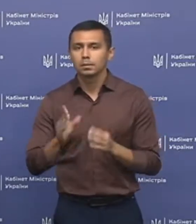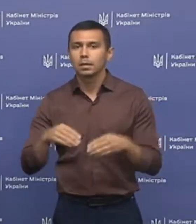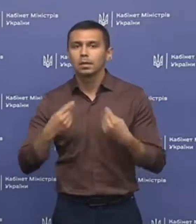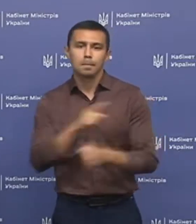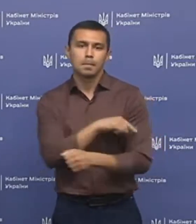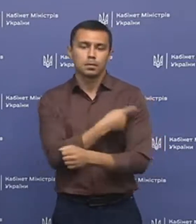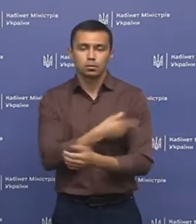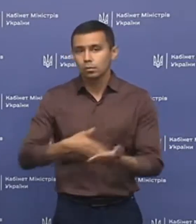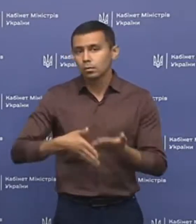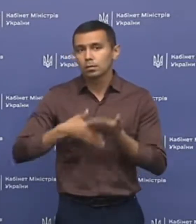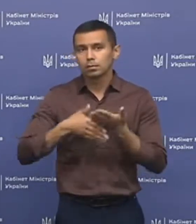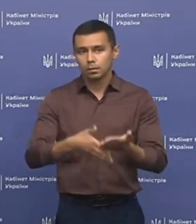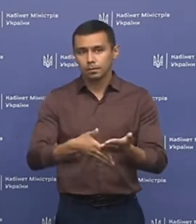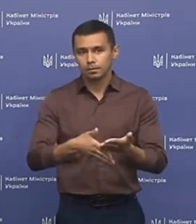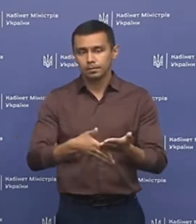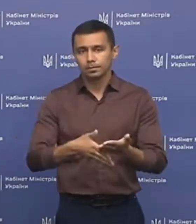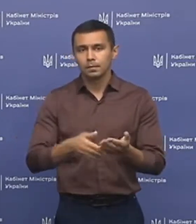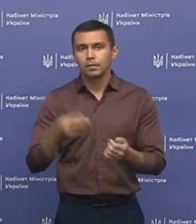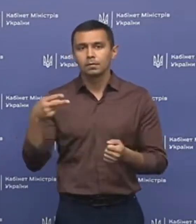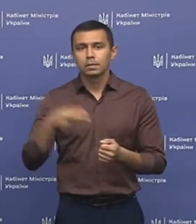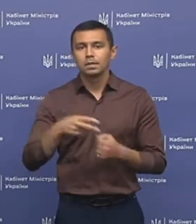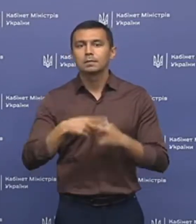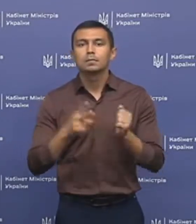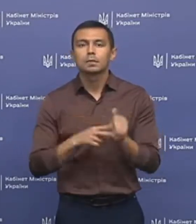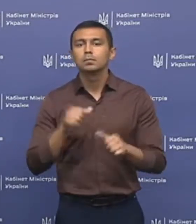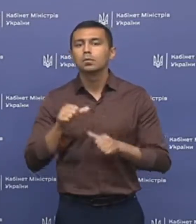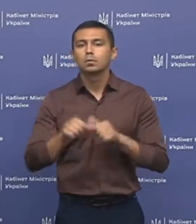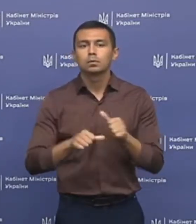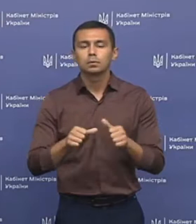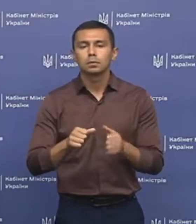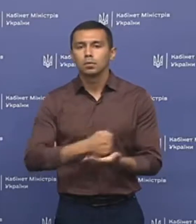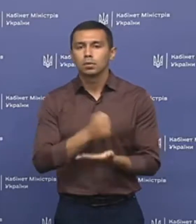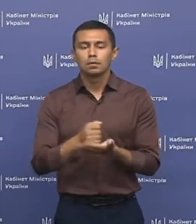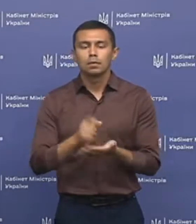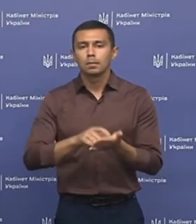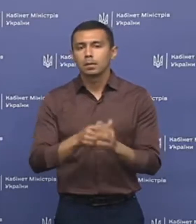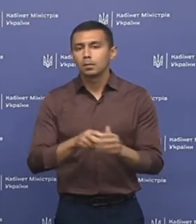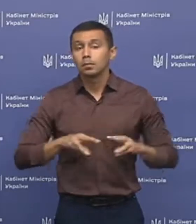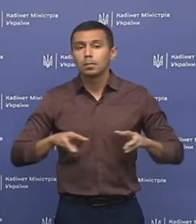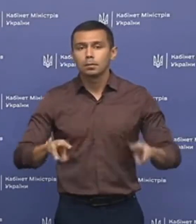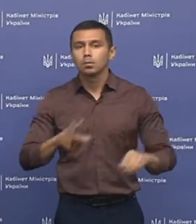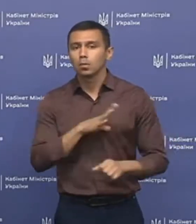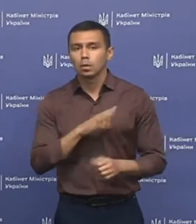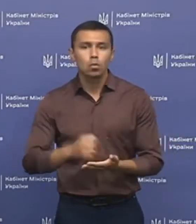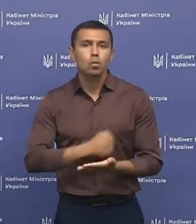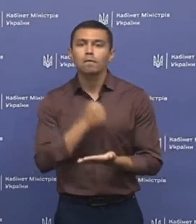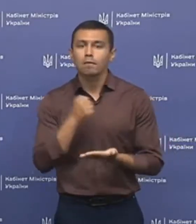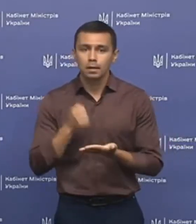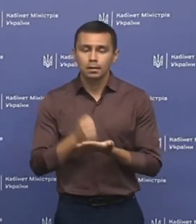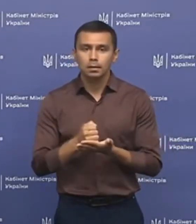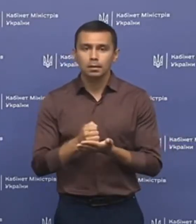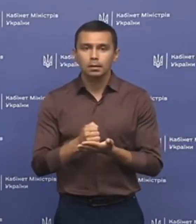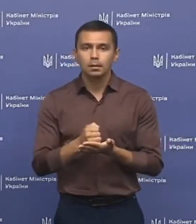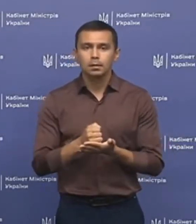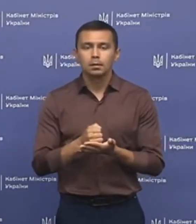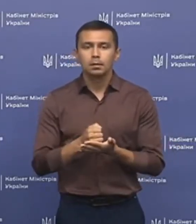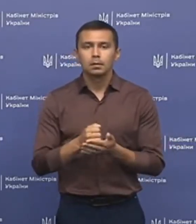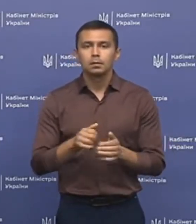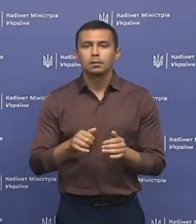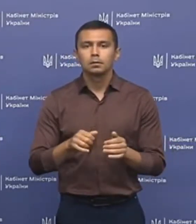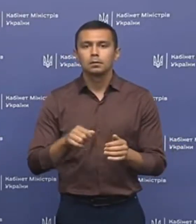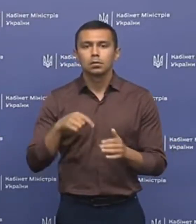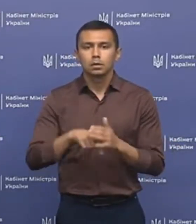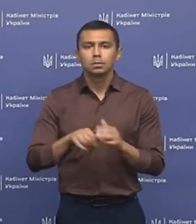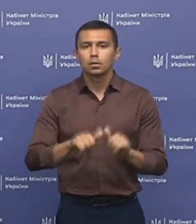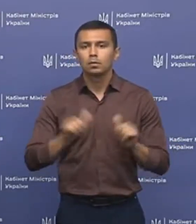надання медичної допомоги. У 2017 році постановою Кабінету Міністрів була ухвалена концепція розвитку